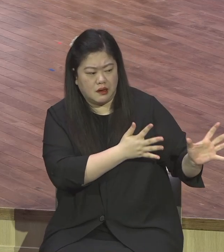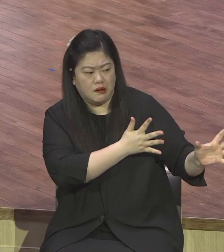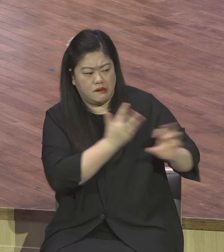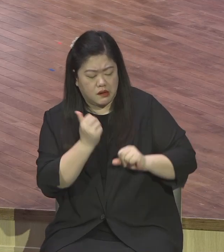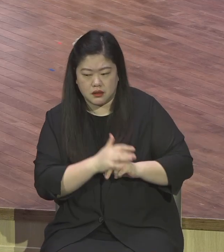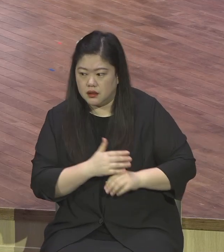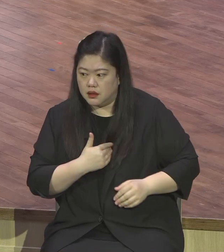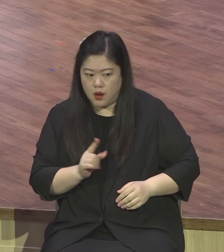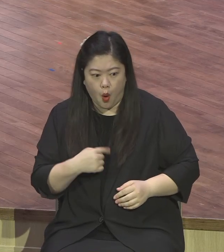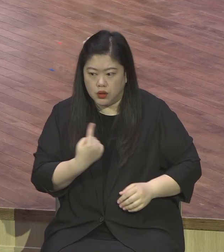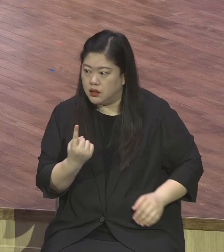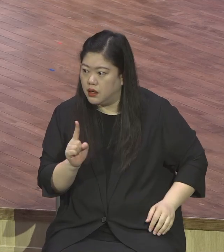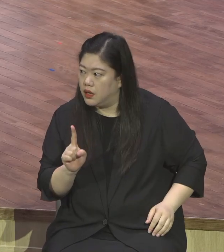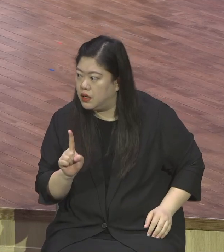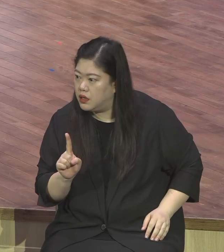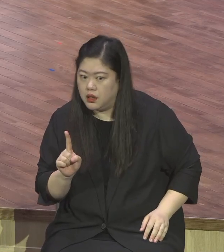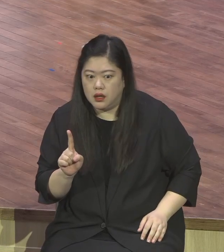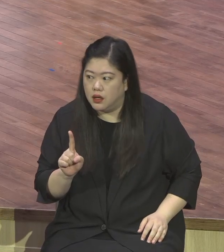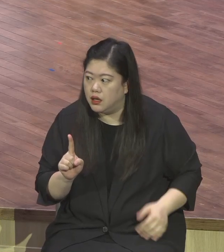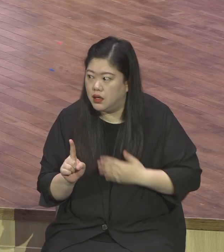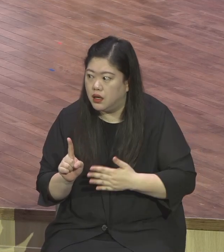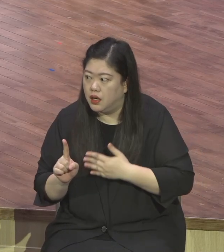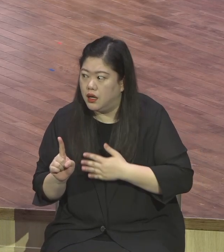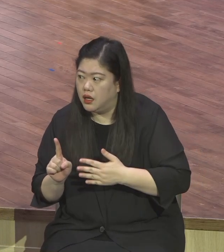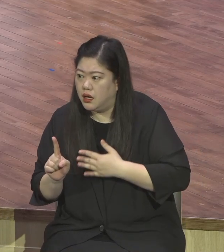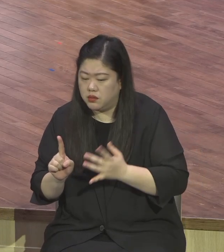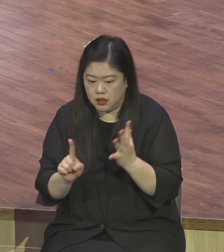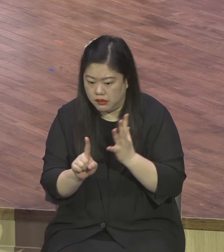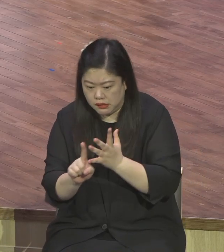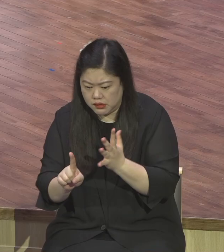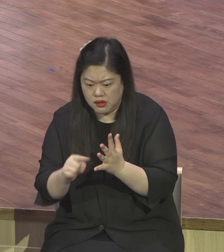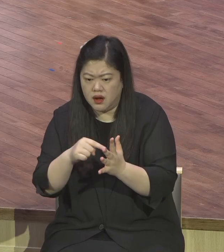살아가는 사람을 다이하드라고 합니다